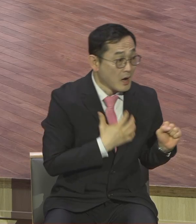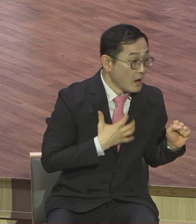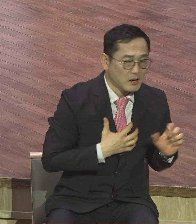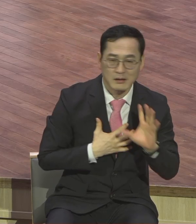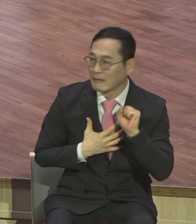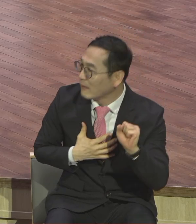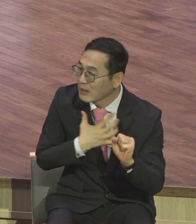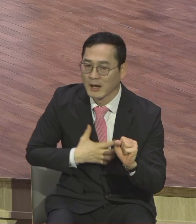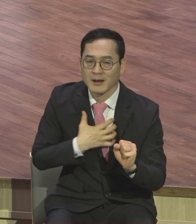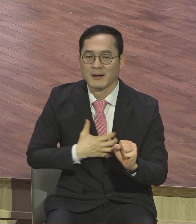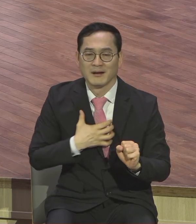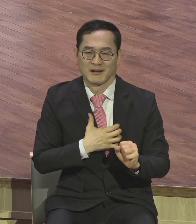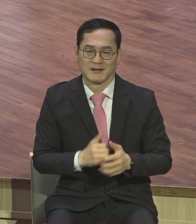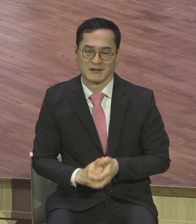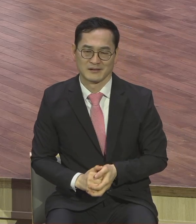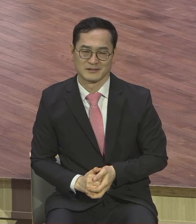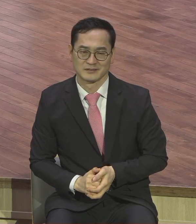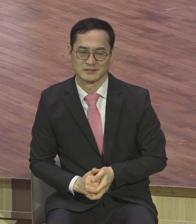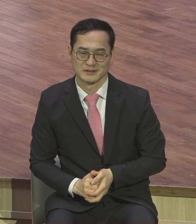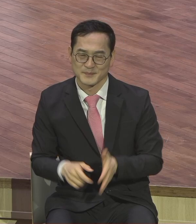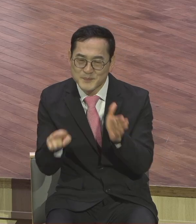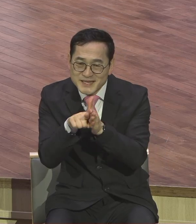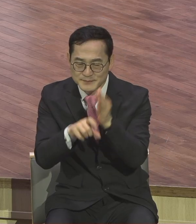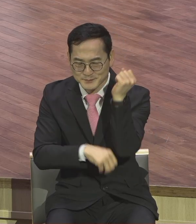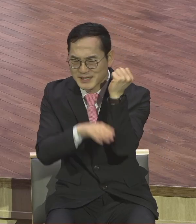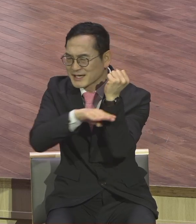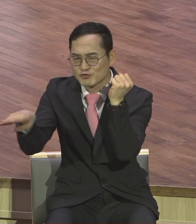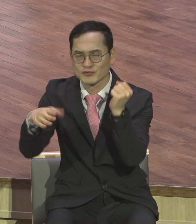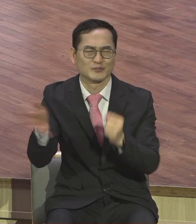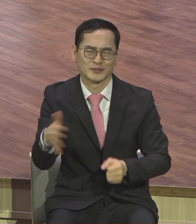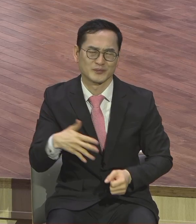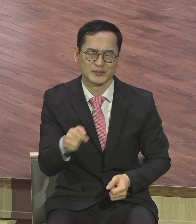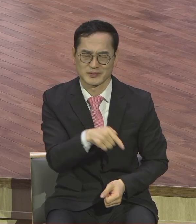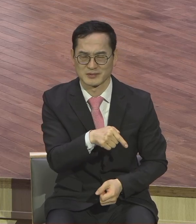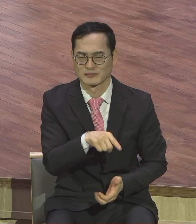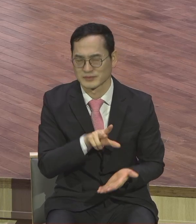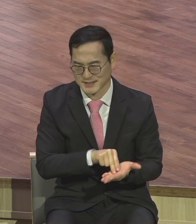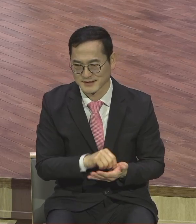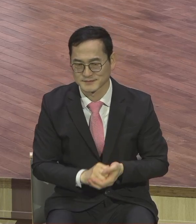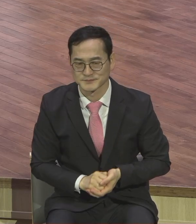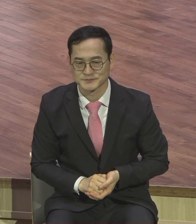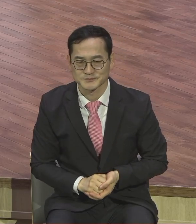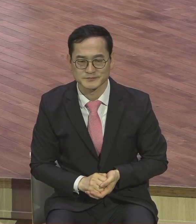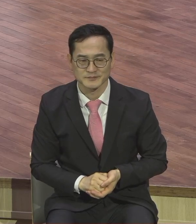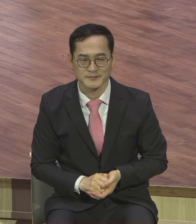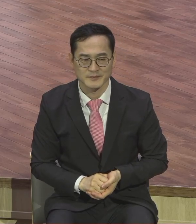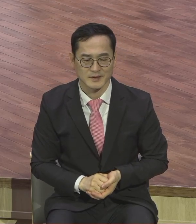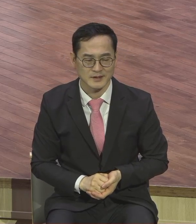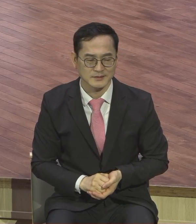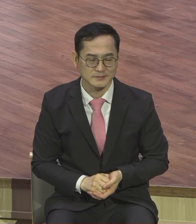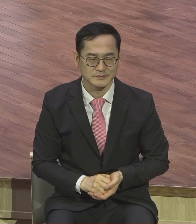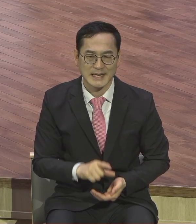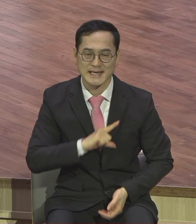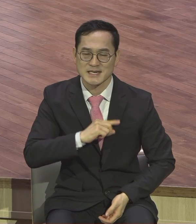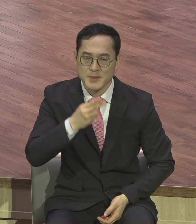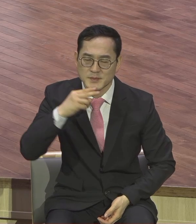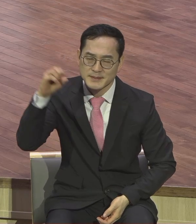특별히 본문에 보면 언약성체에 있어서 이름도 없이, 빛도 없이 서임받은 존재가 있었습니다